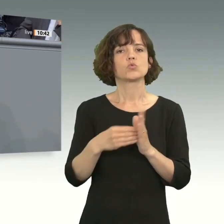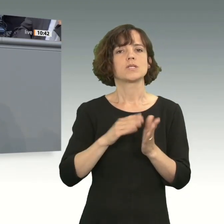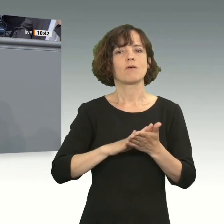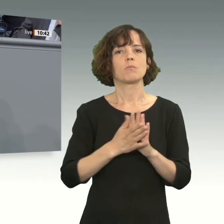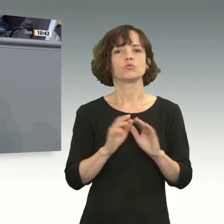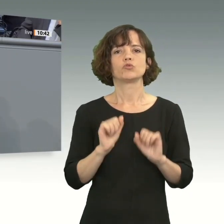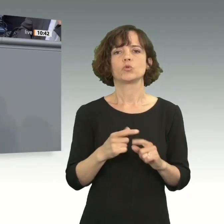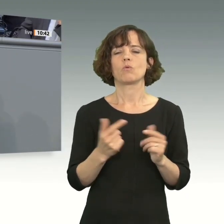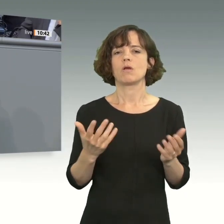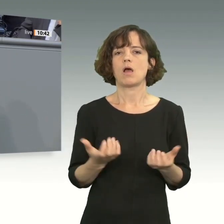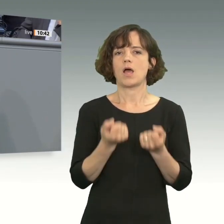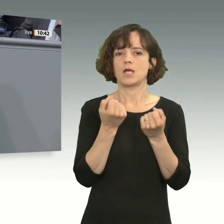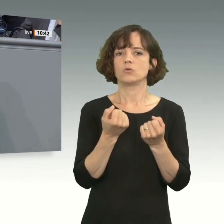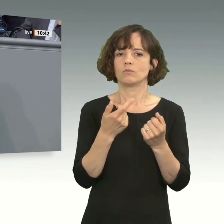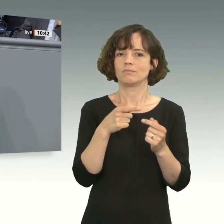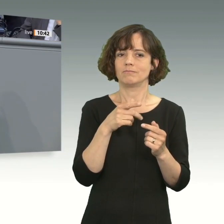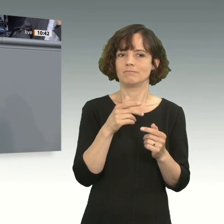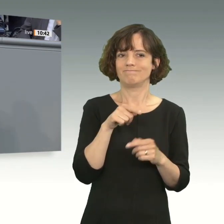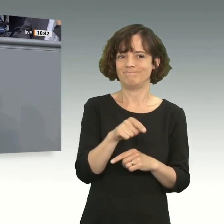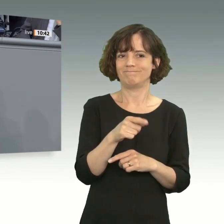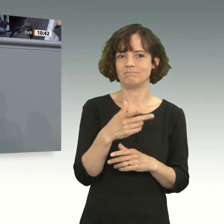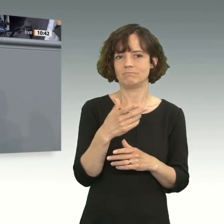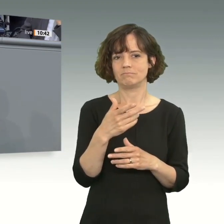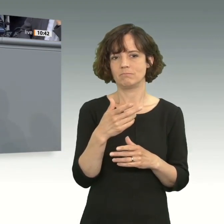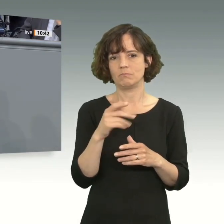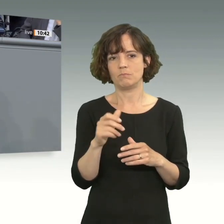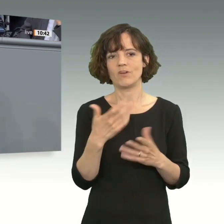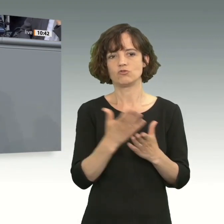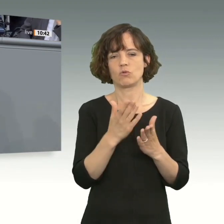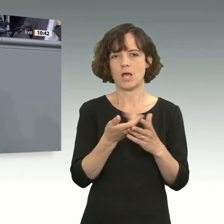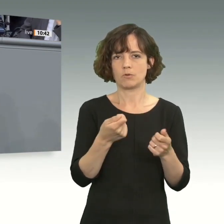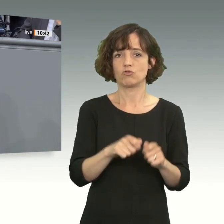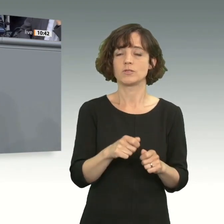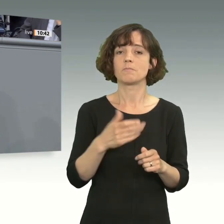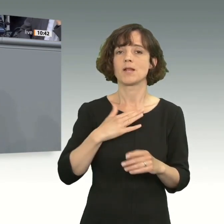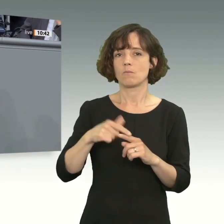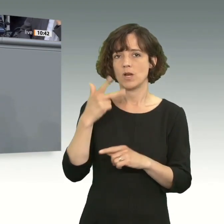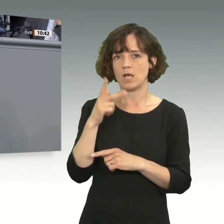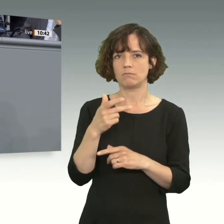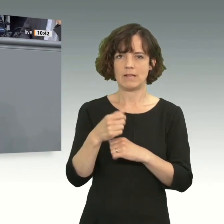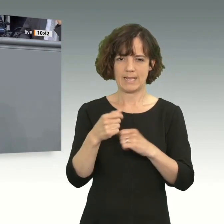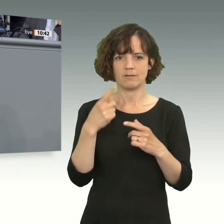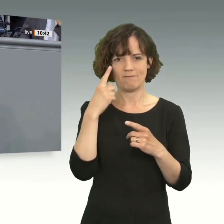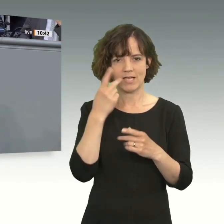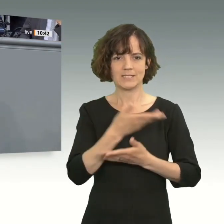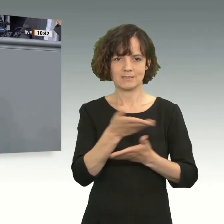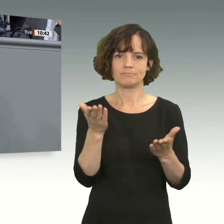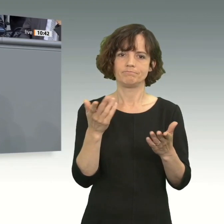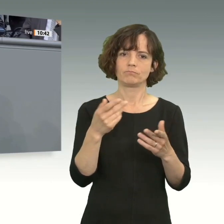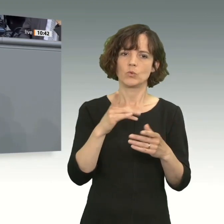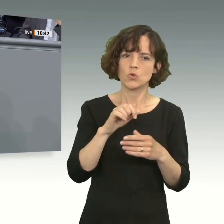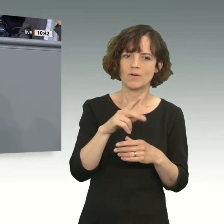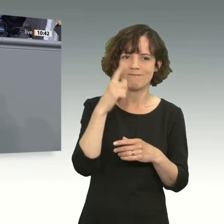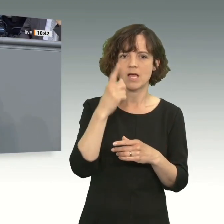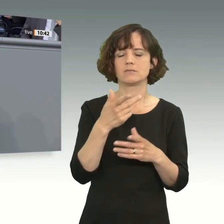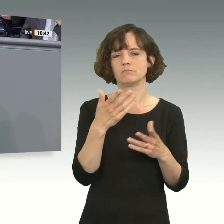Schutz und der Halt der bestehenden Waldflächen abgeschlossen worden ist. Meine Damen und Herren, die Union und auch die Linken wissen es, dass wir das so vereinbart haben und dass darüber gesprochen wird.